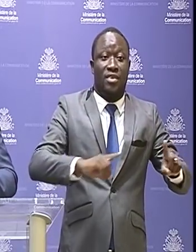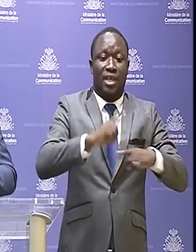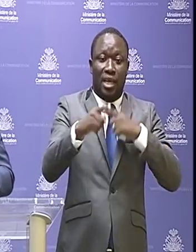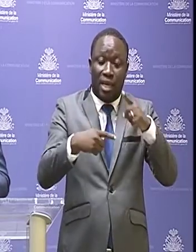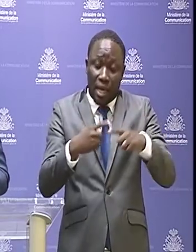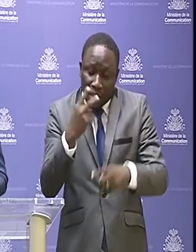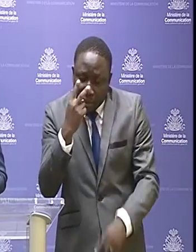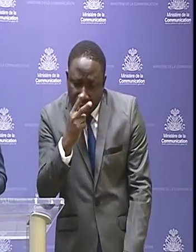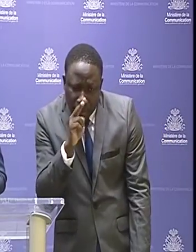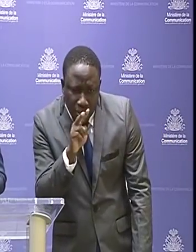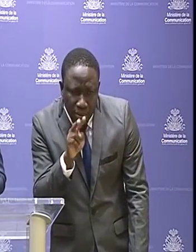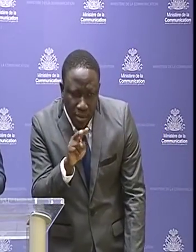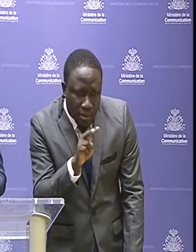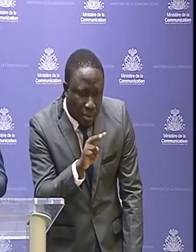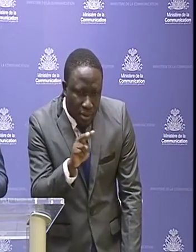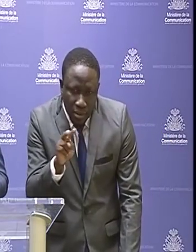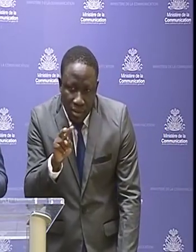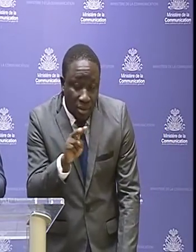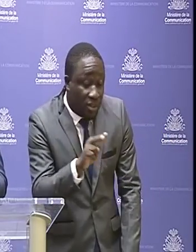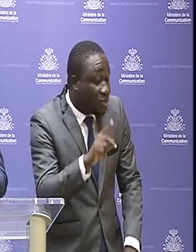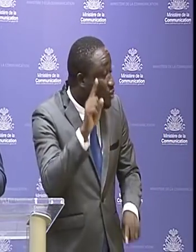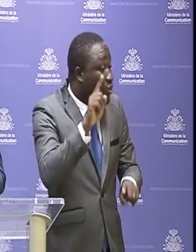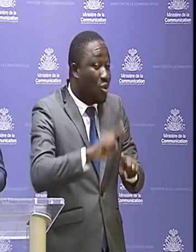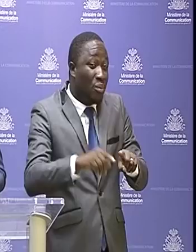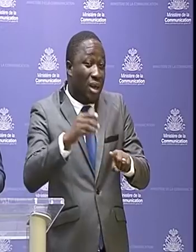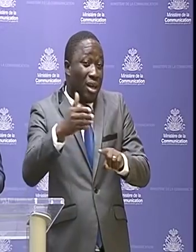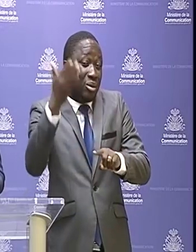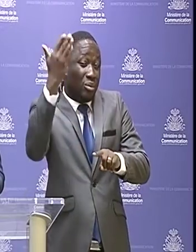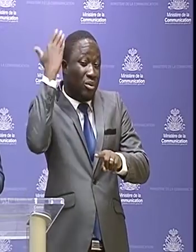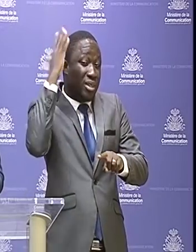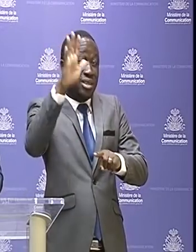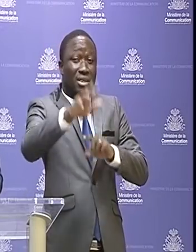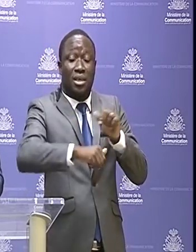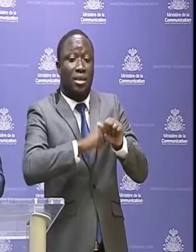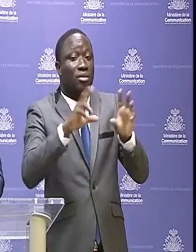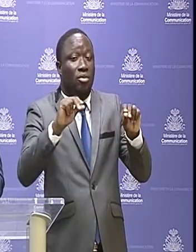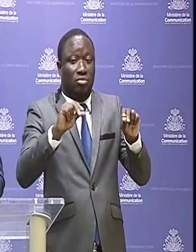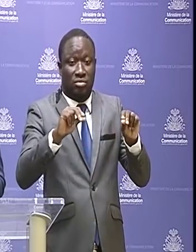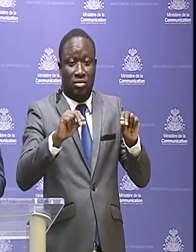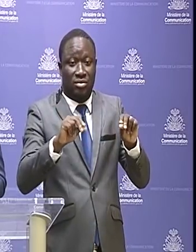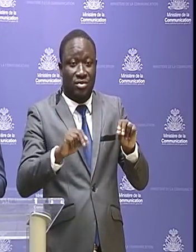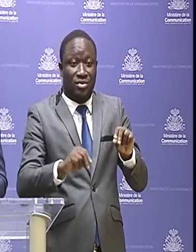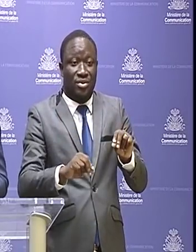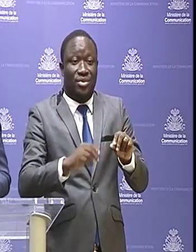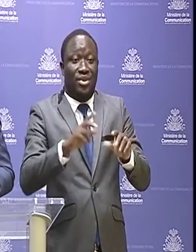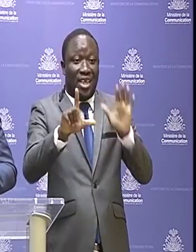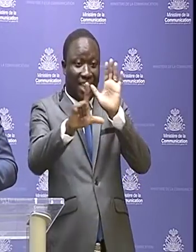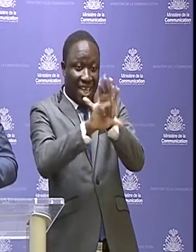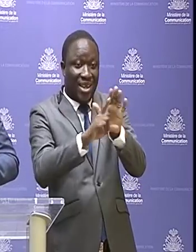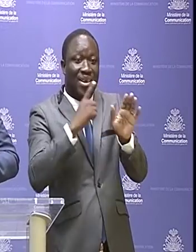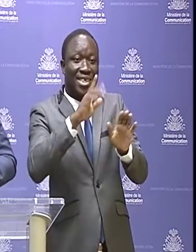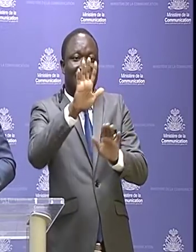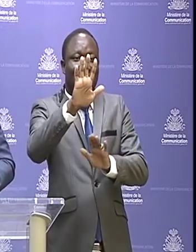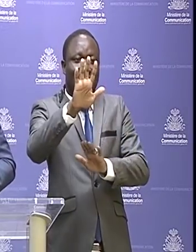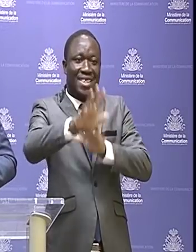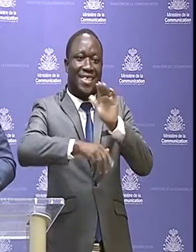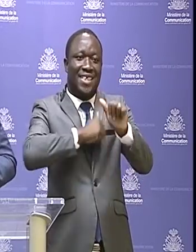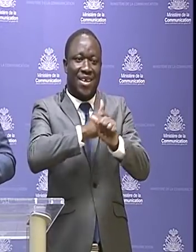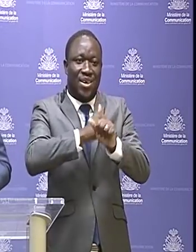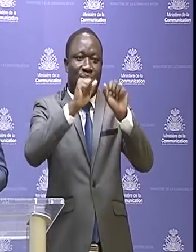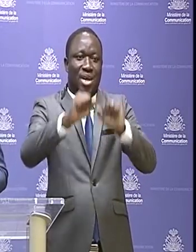le na lverifiye ou gounia, nou baka ou remonté jusqu'à 50 an. La loa dit c'est 5 an, e ben c'est 5 an nou